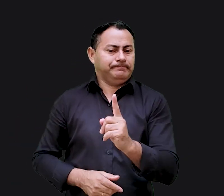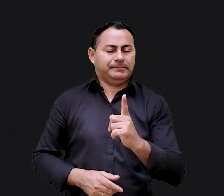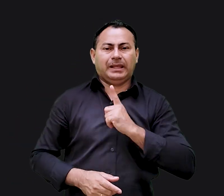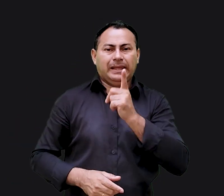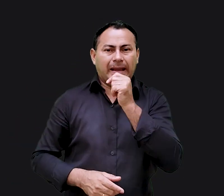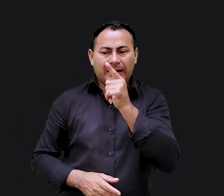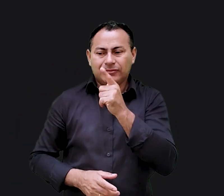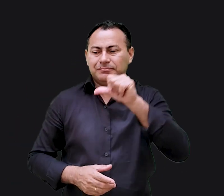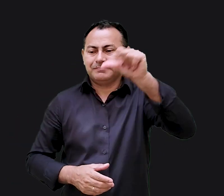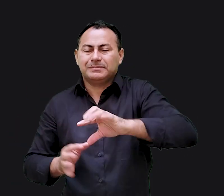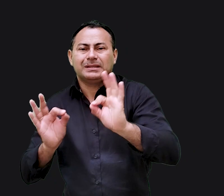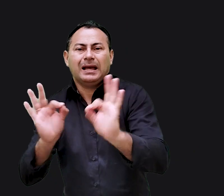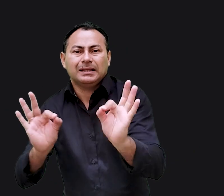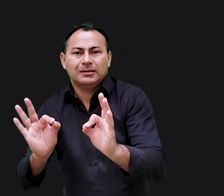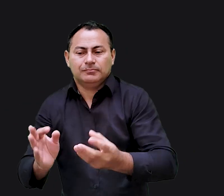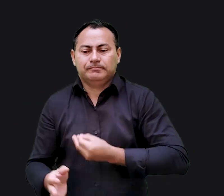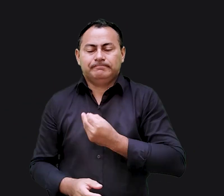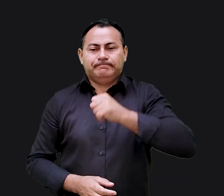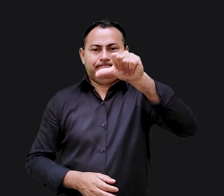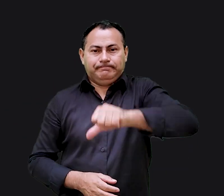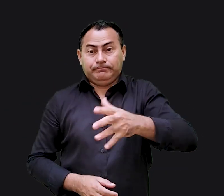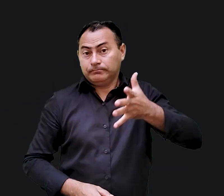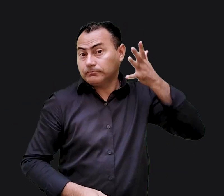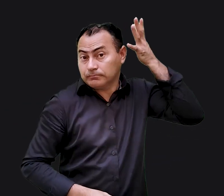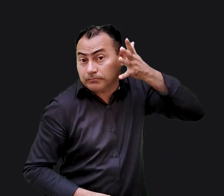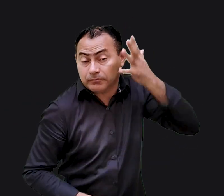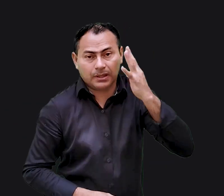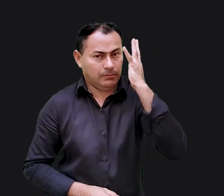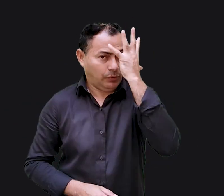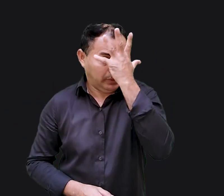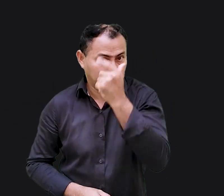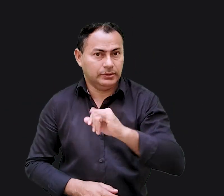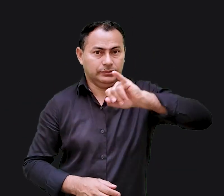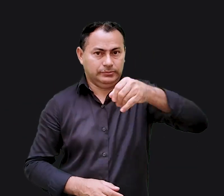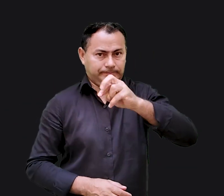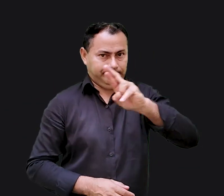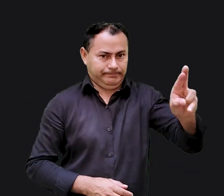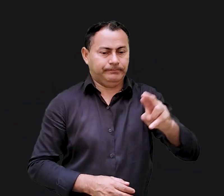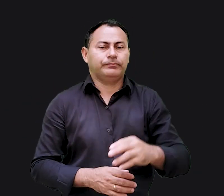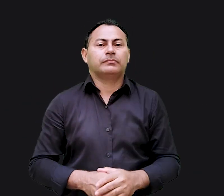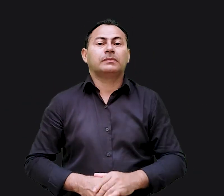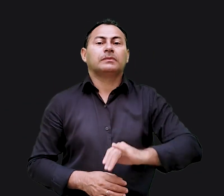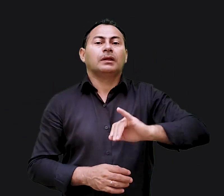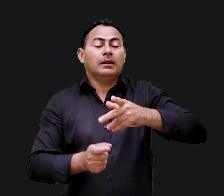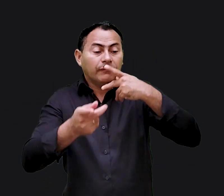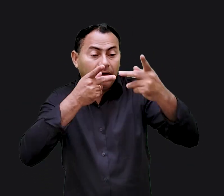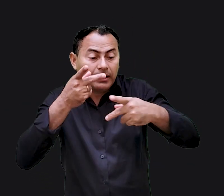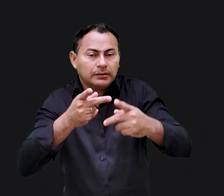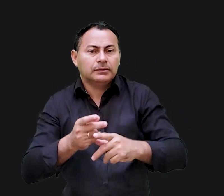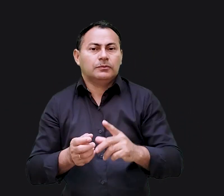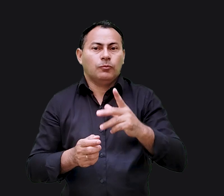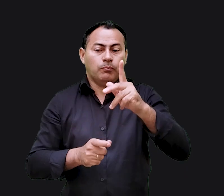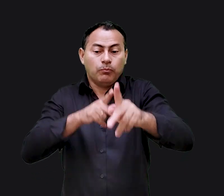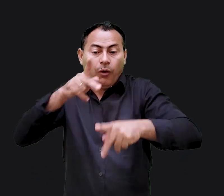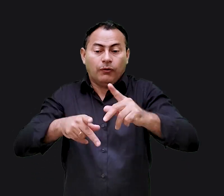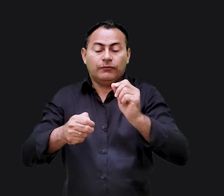que não retém água essa é uma pregação muito bonita Jeremias está dizendo que o povo cometeu dois